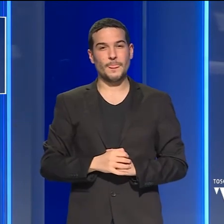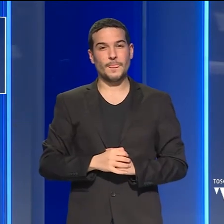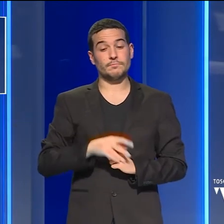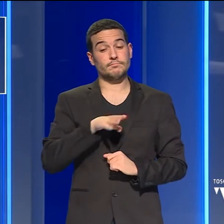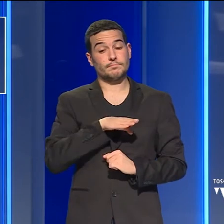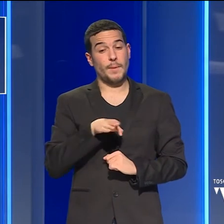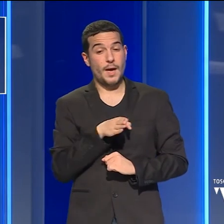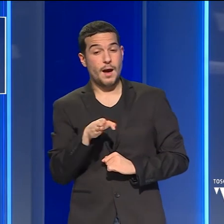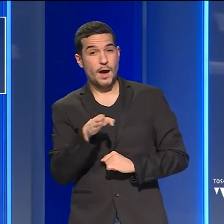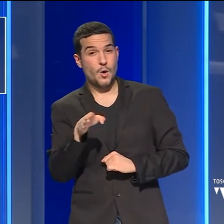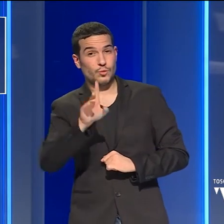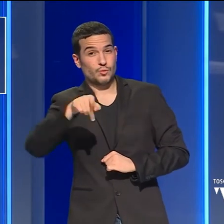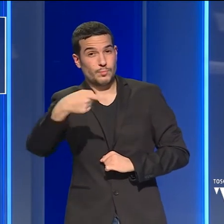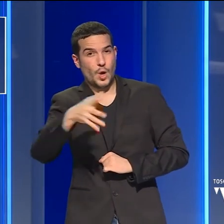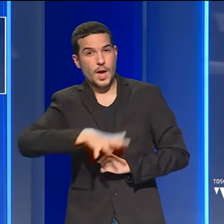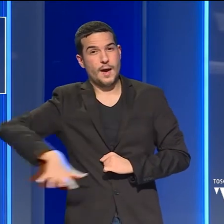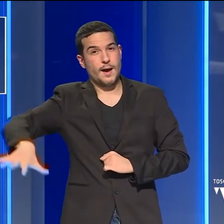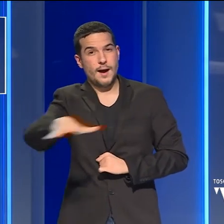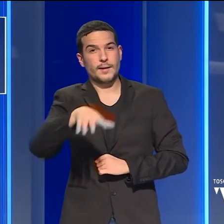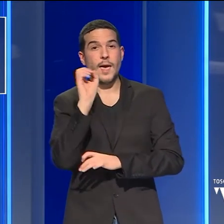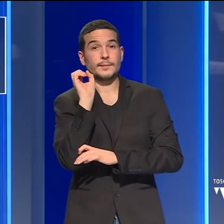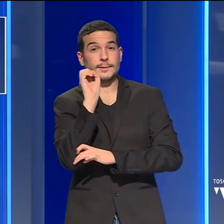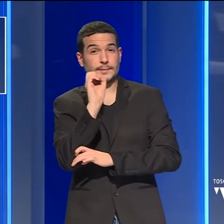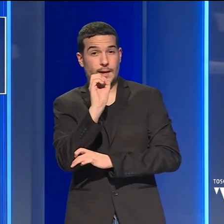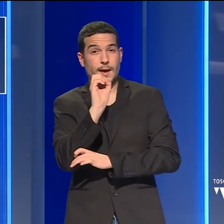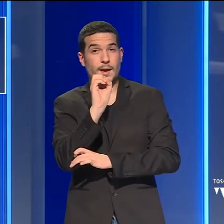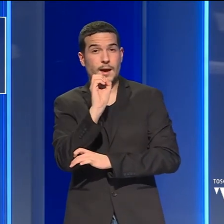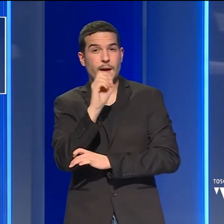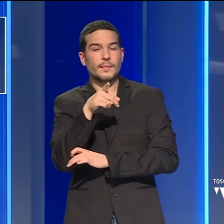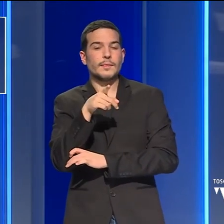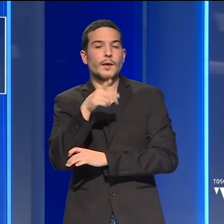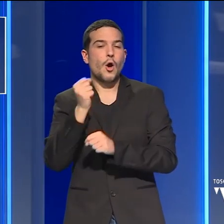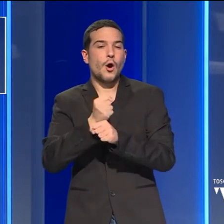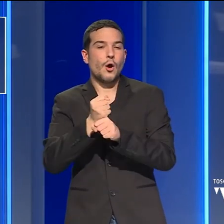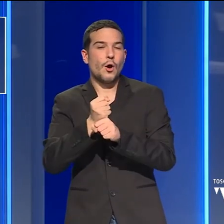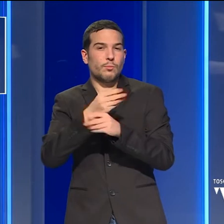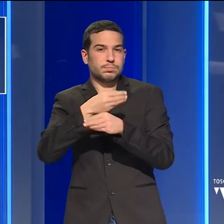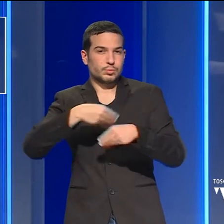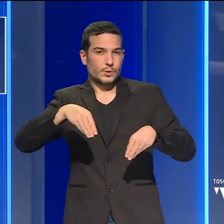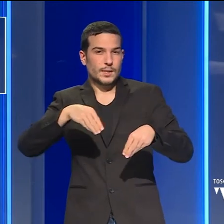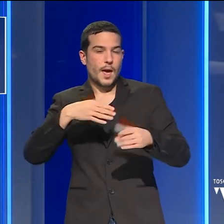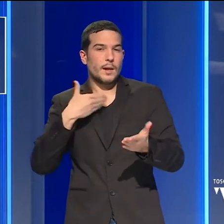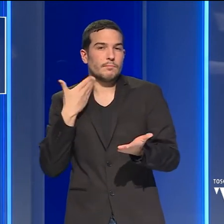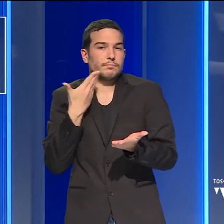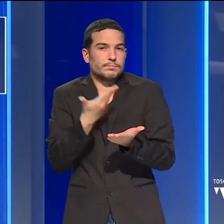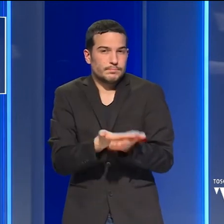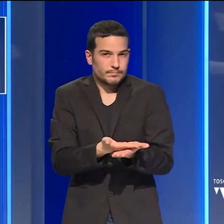percorso proseguirà poi nell'area didattica, dove gli operatori museali proporranno